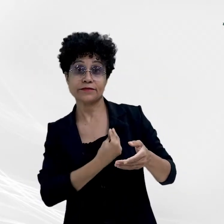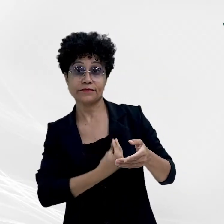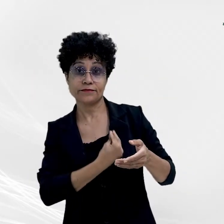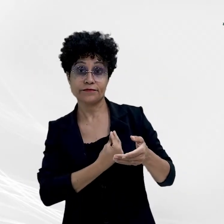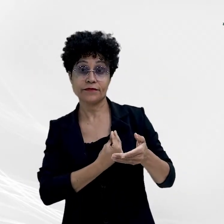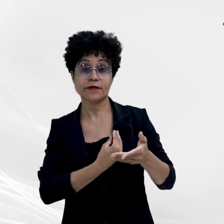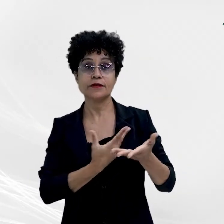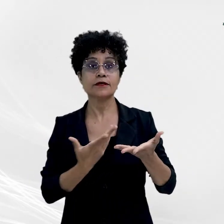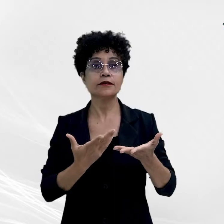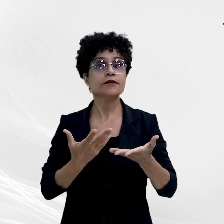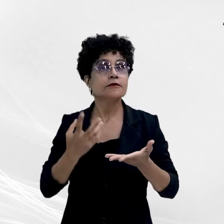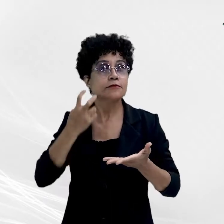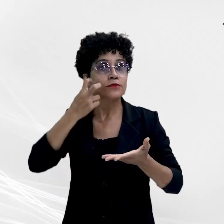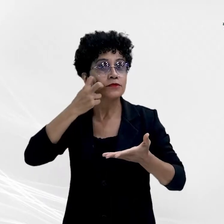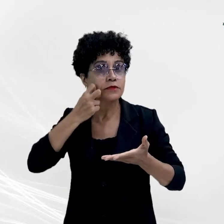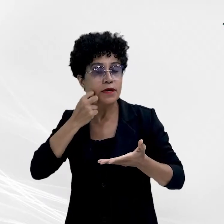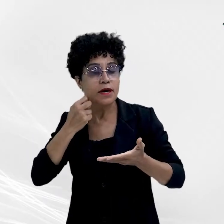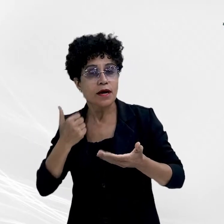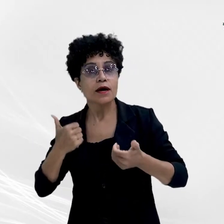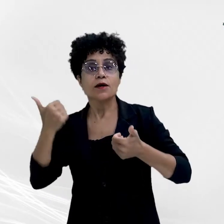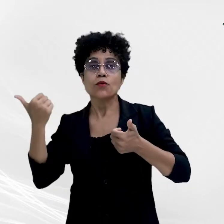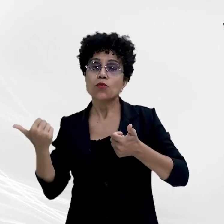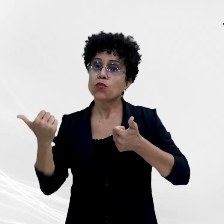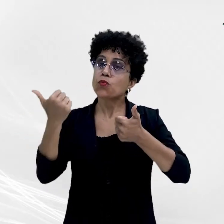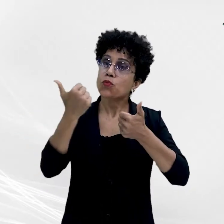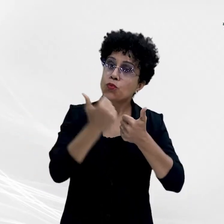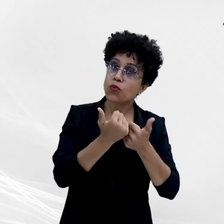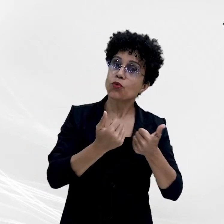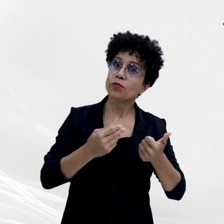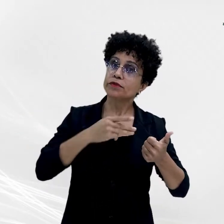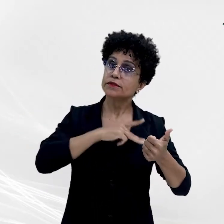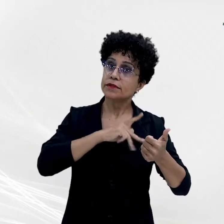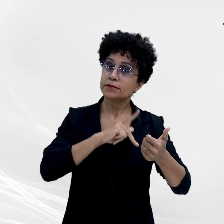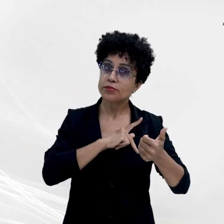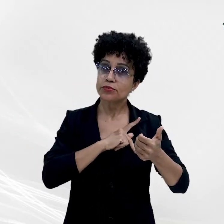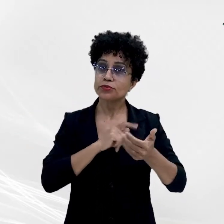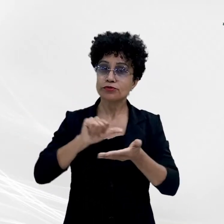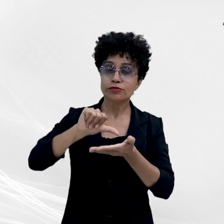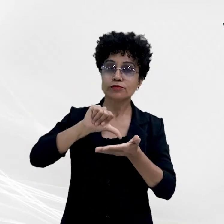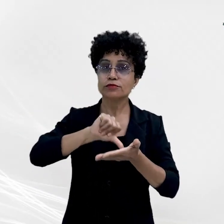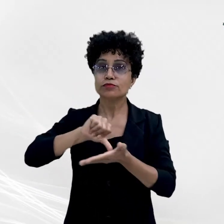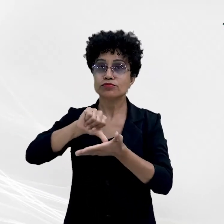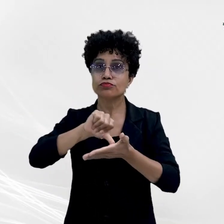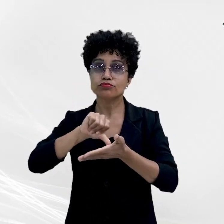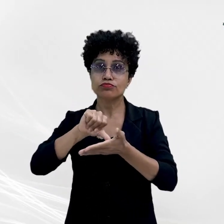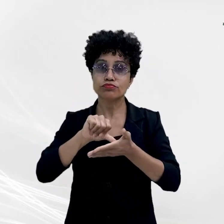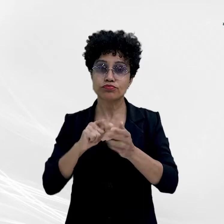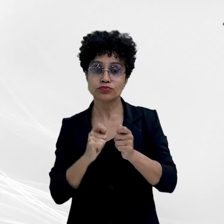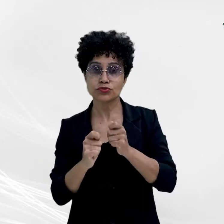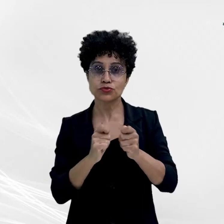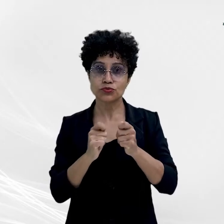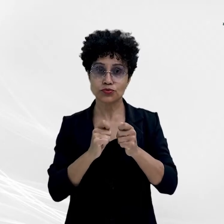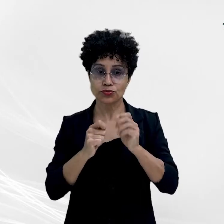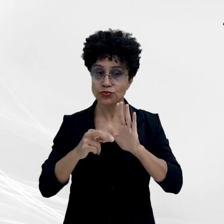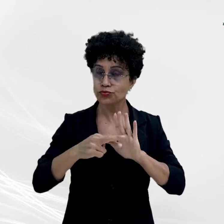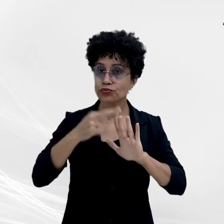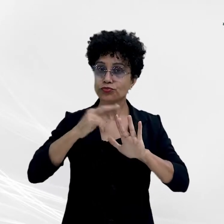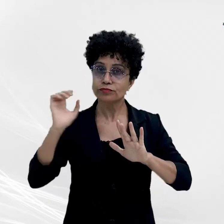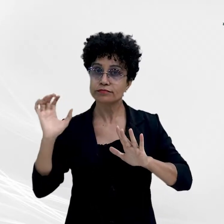reposicionamento do Ministério Público como órgão de controle resolutivo. Abre aspas. Propor a ação